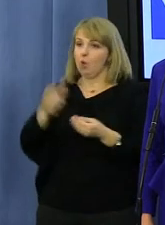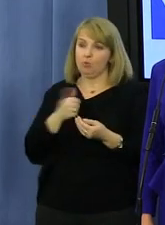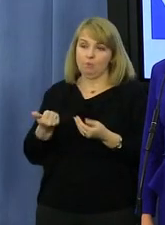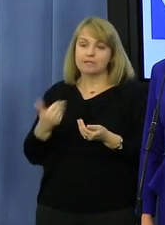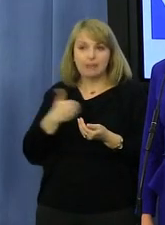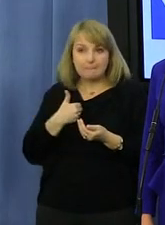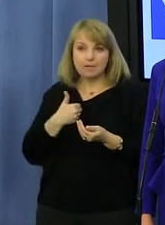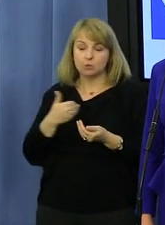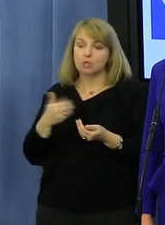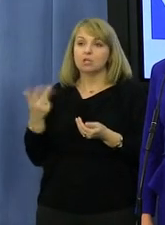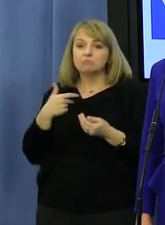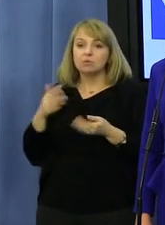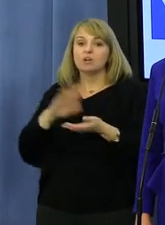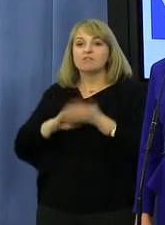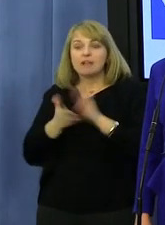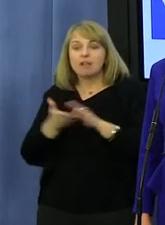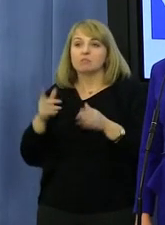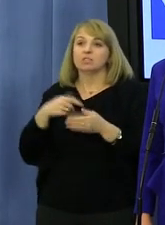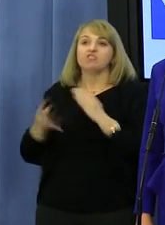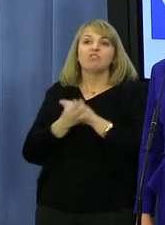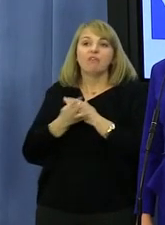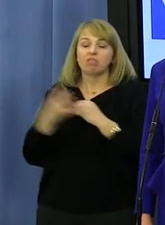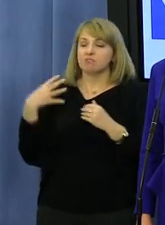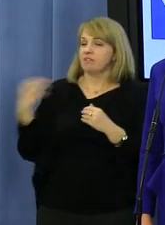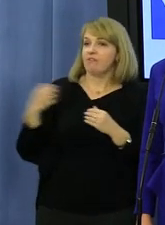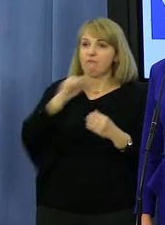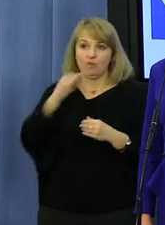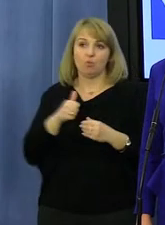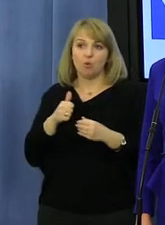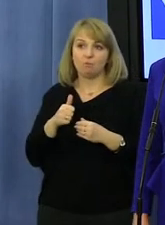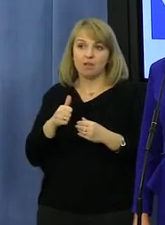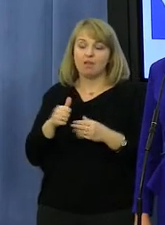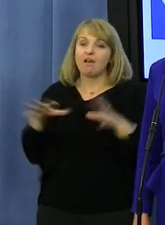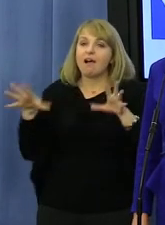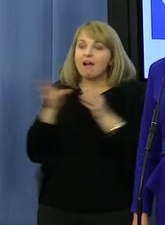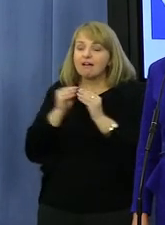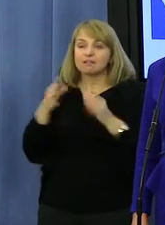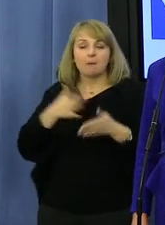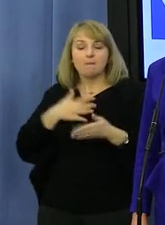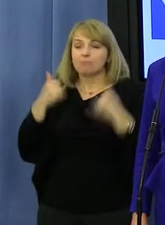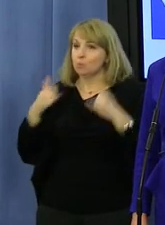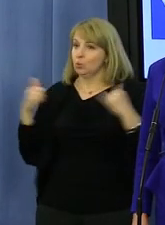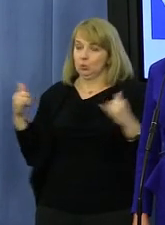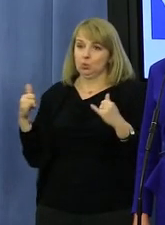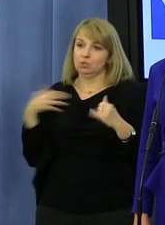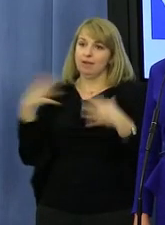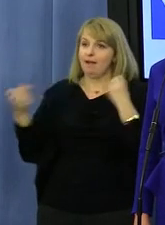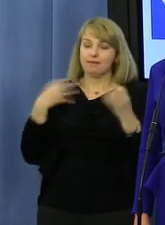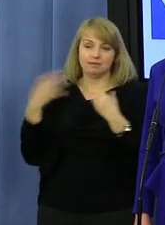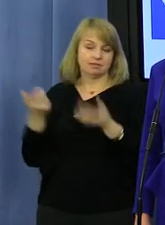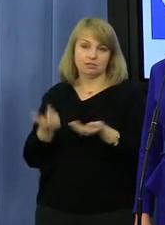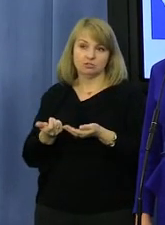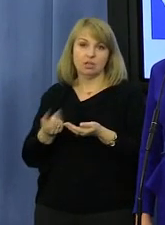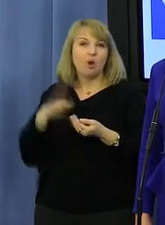sposób na cały XIX wiek w Europie. I w zasadzie sobie nie wyobrażam, żebyśmy dzisiaj przekreślali. Równie dobrze moglibyśmy powiedzieć, spod u